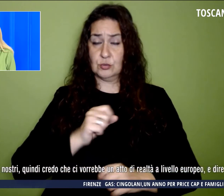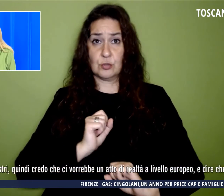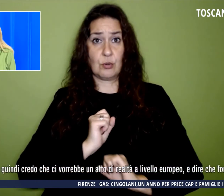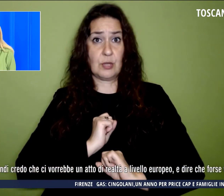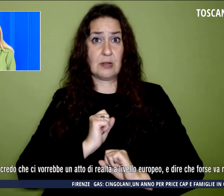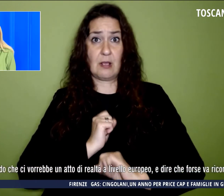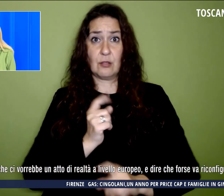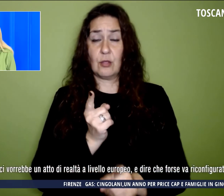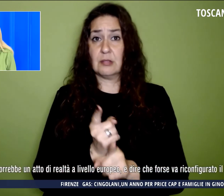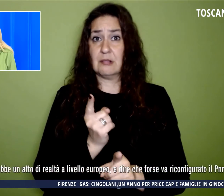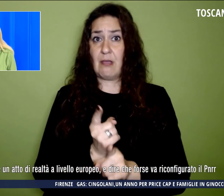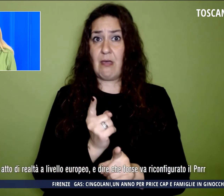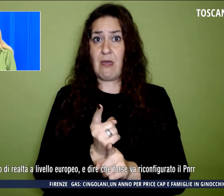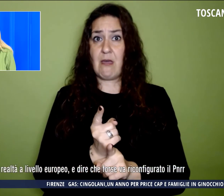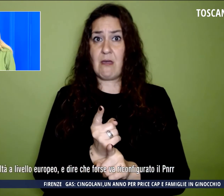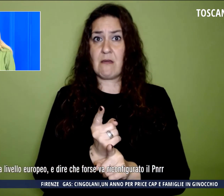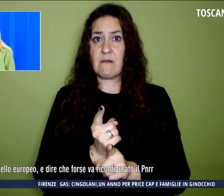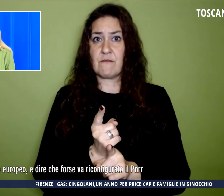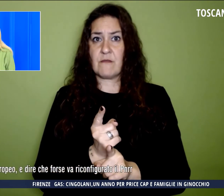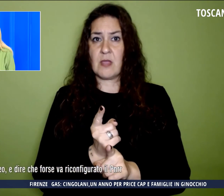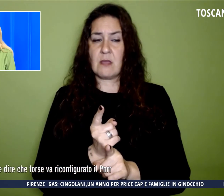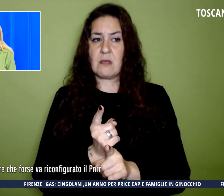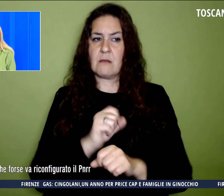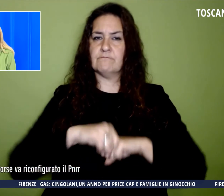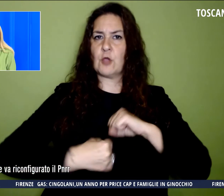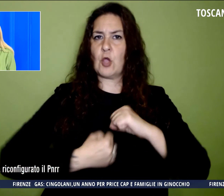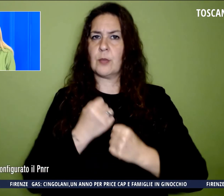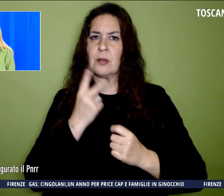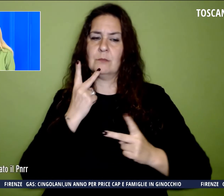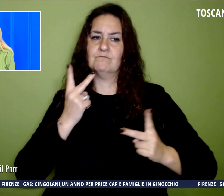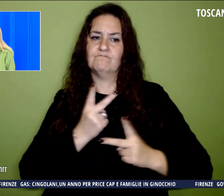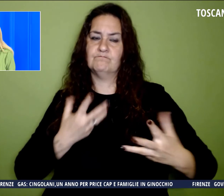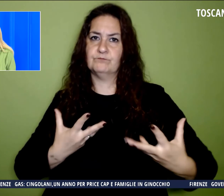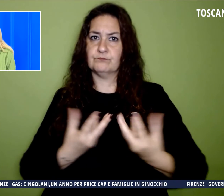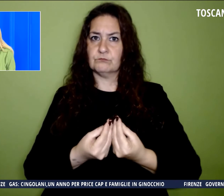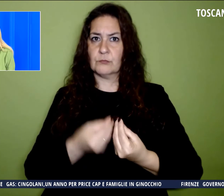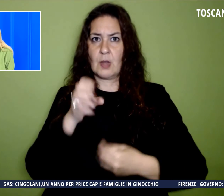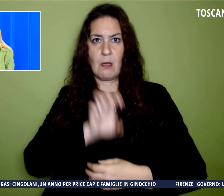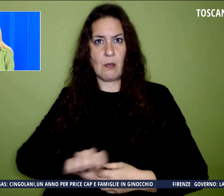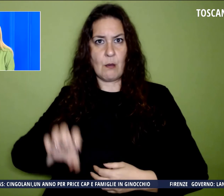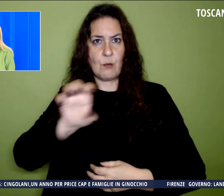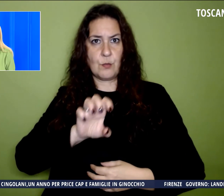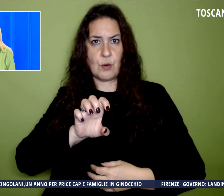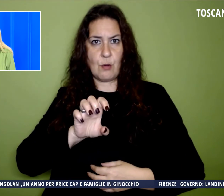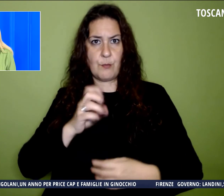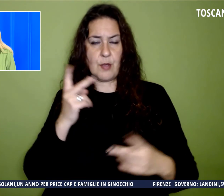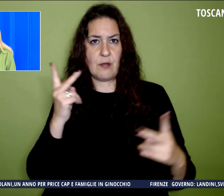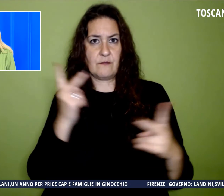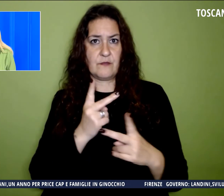vorrebbe un atto di realtà a livello europeo e dire che forse va riconfigurato